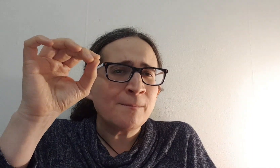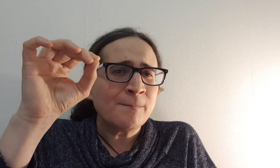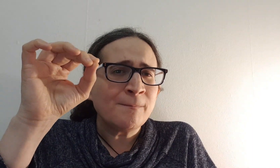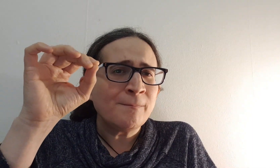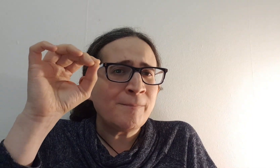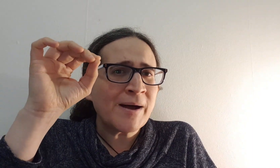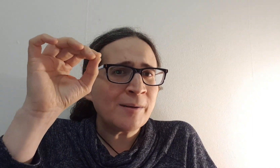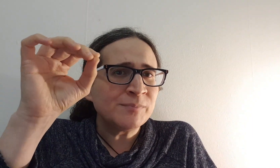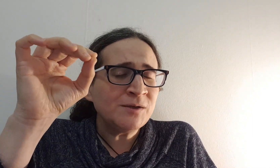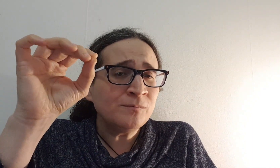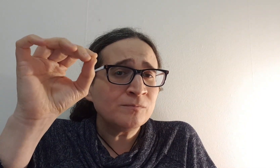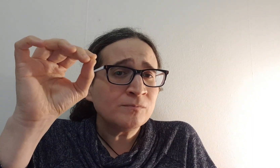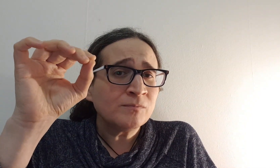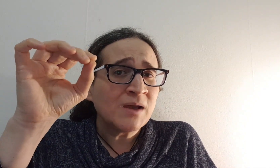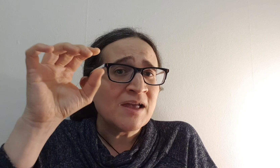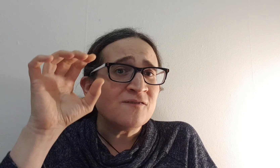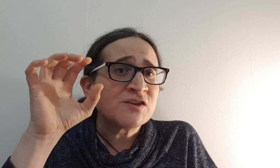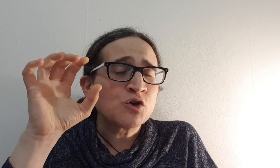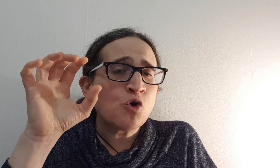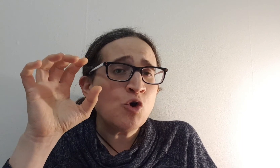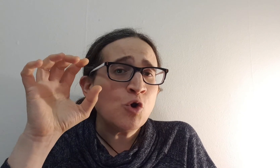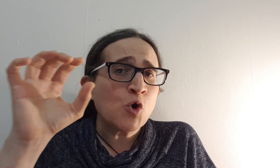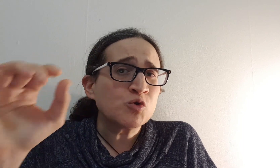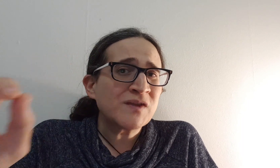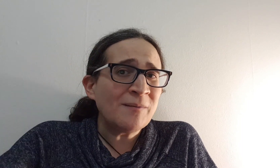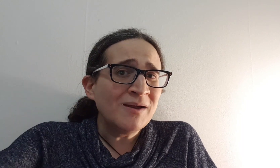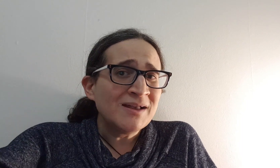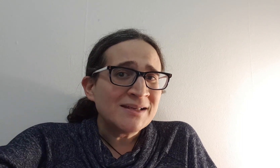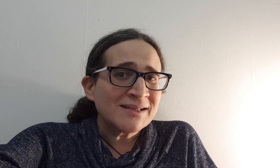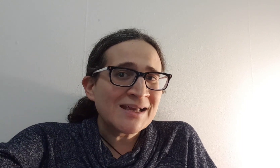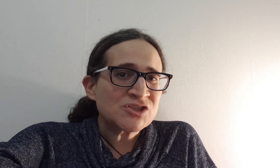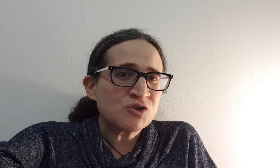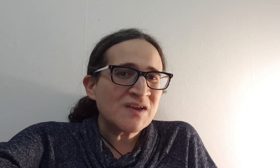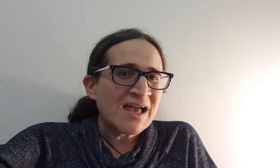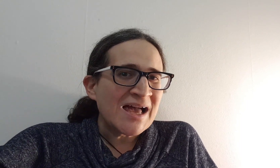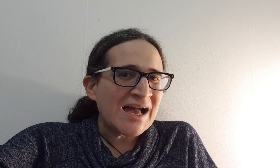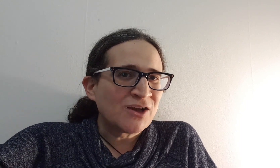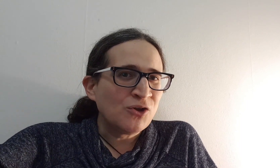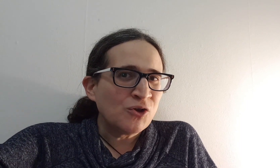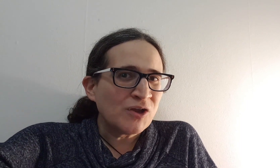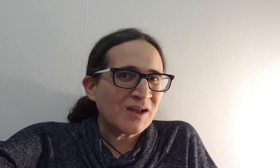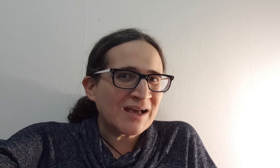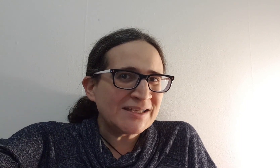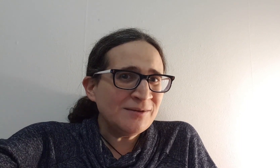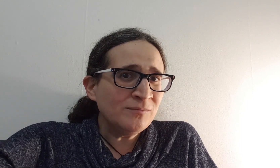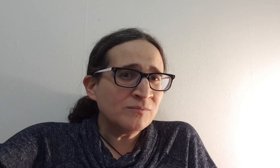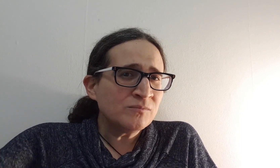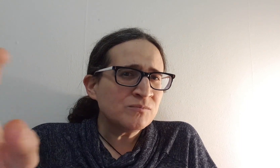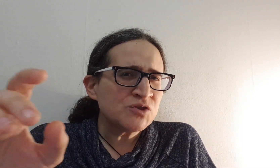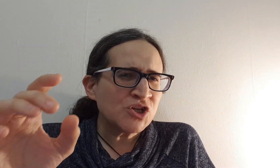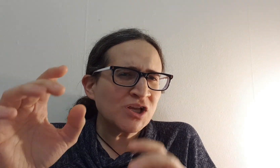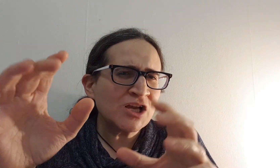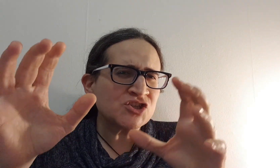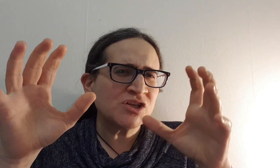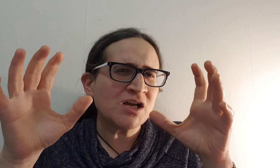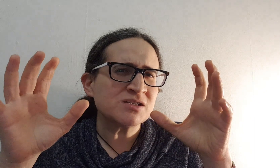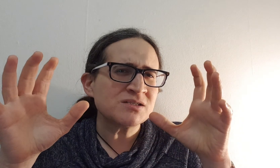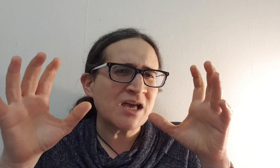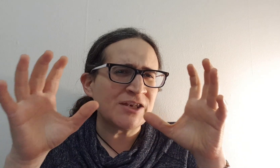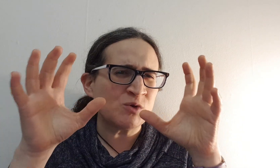פעמים ואת כל אותם רגשות הרעים שרגשתי אז אני